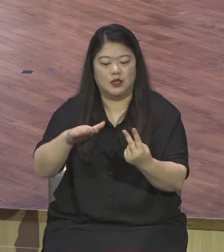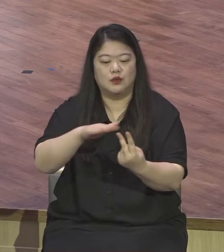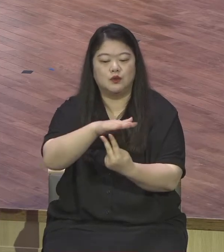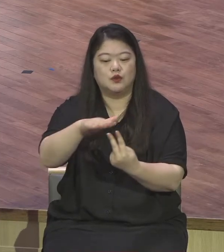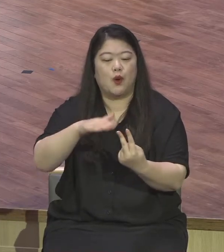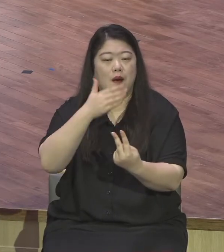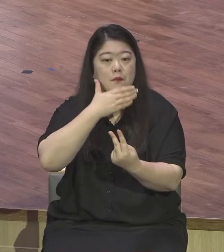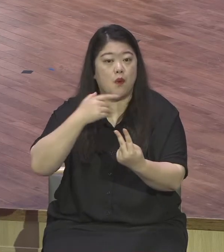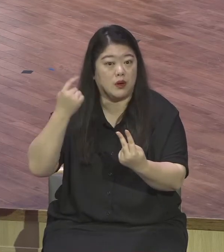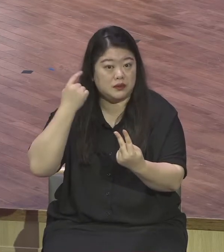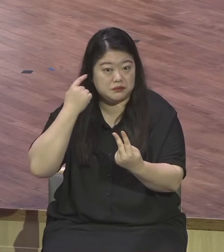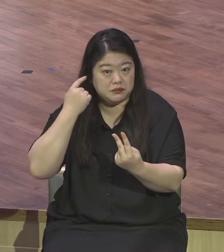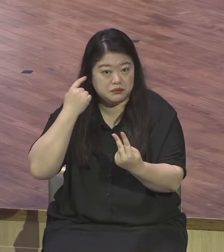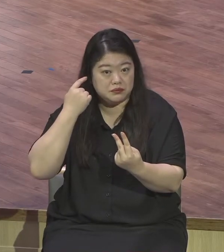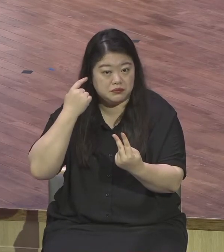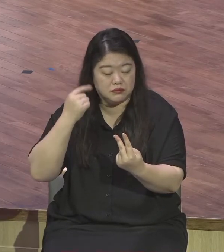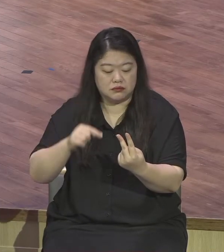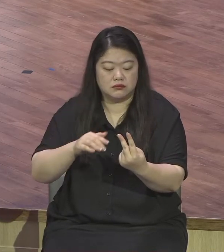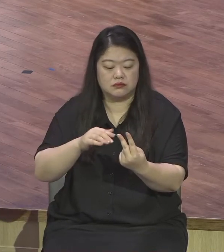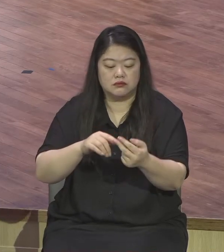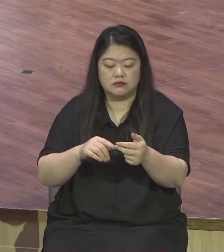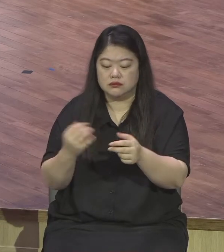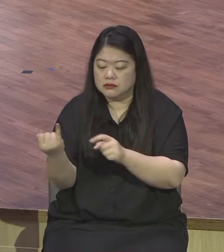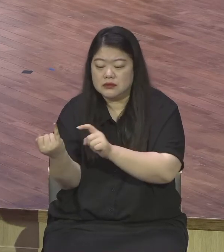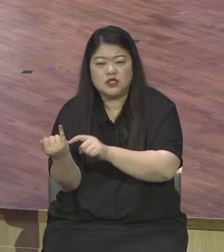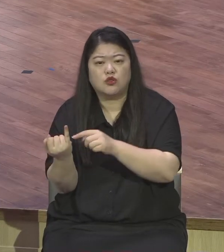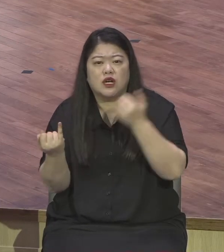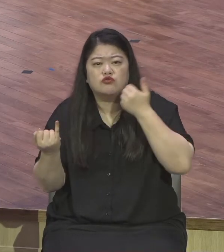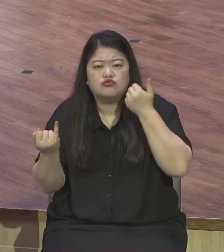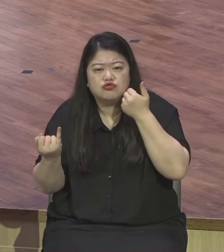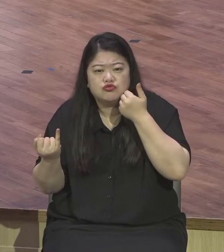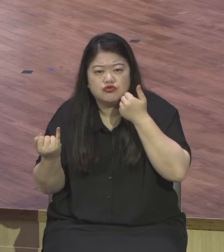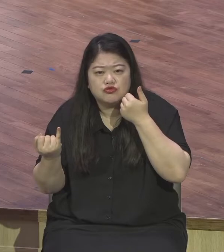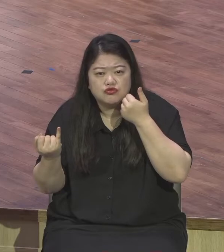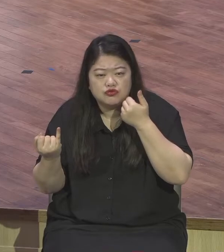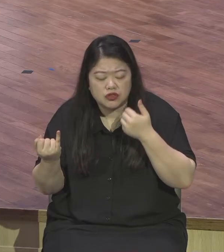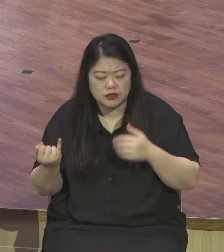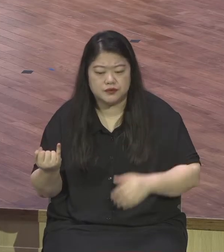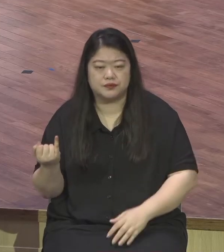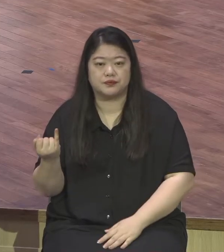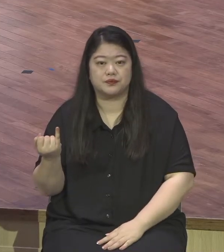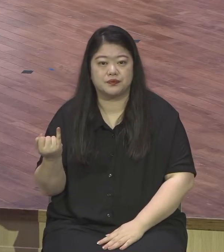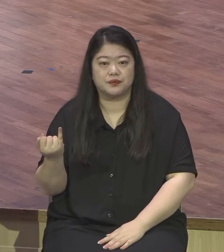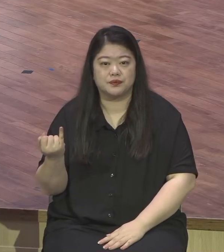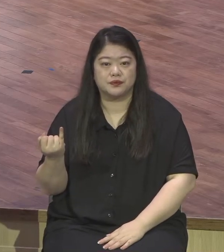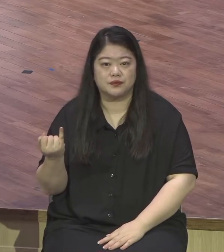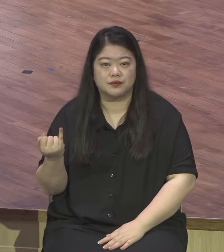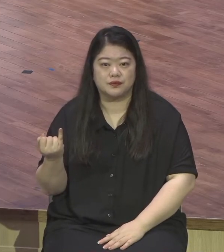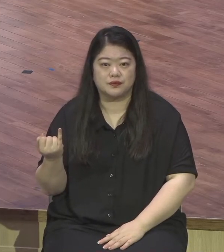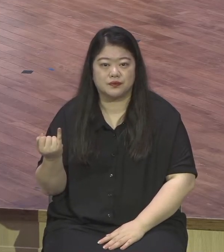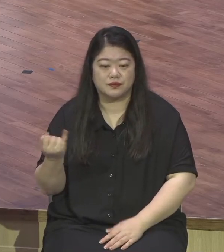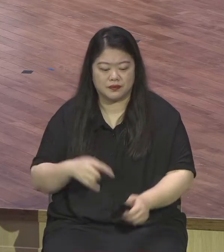젊은 나이에 병이 들어서 죽었다가 예수님을 통해서 다시 살아난